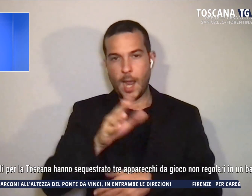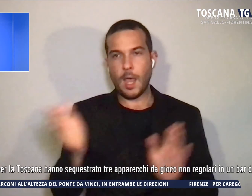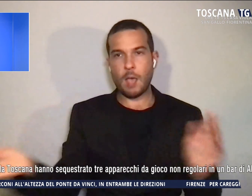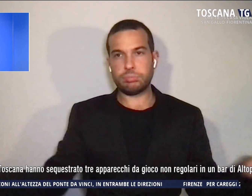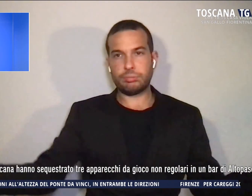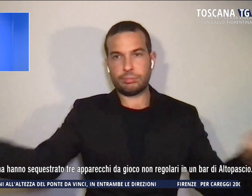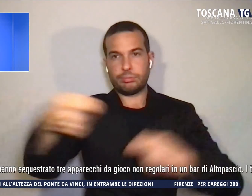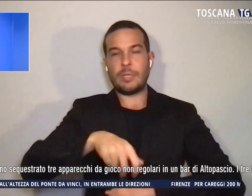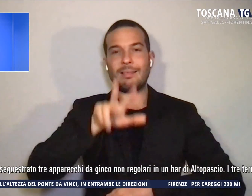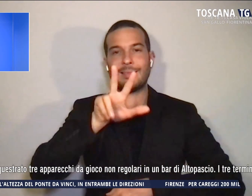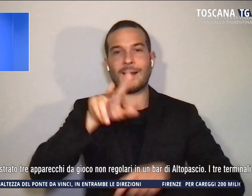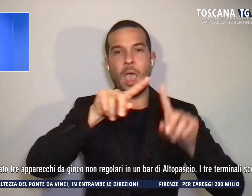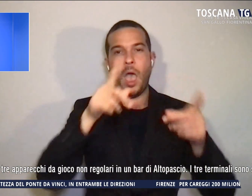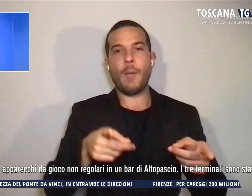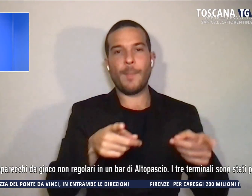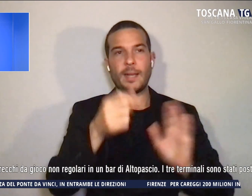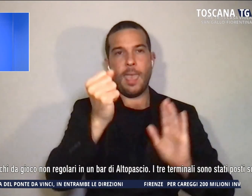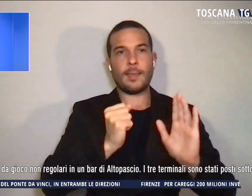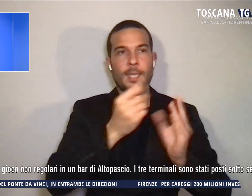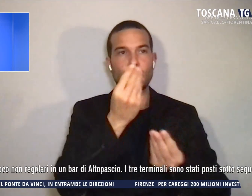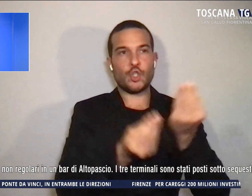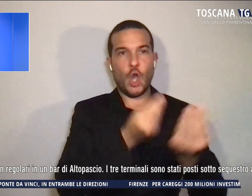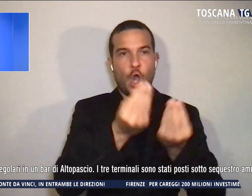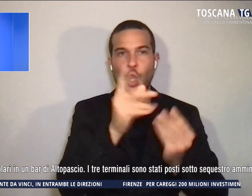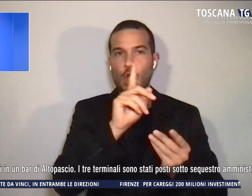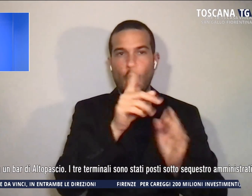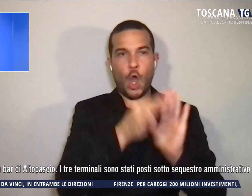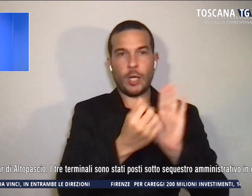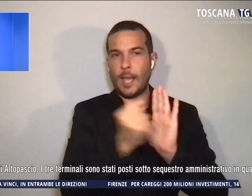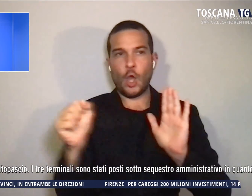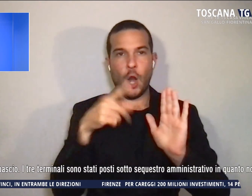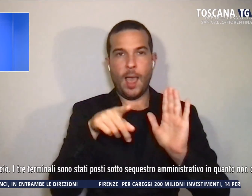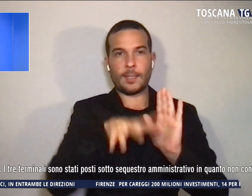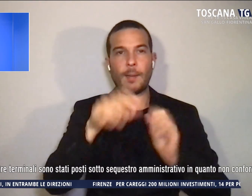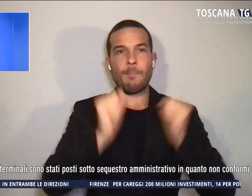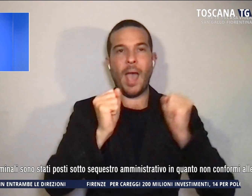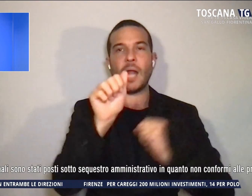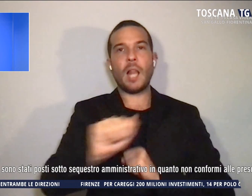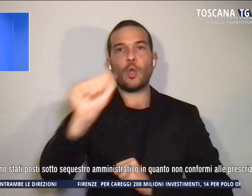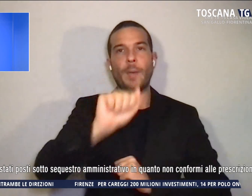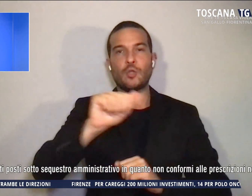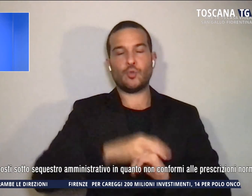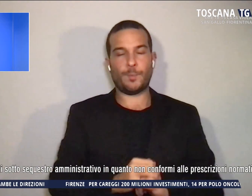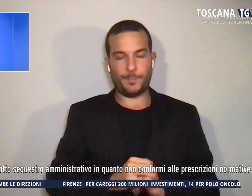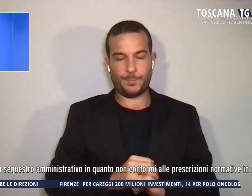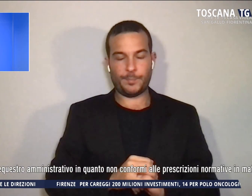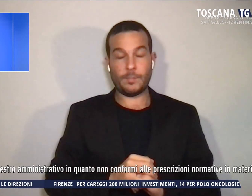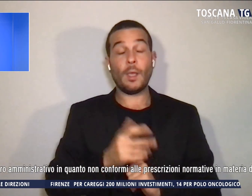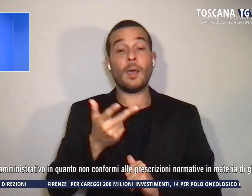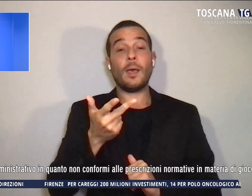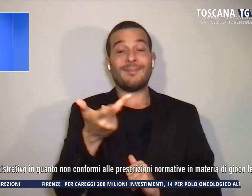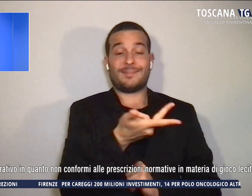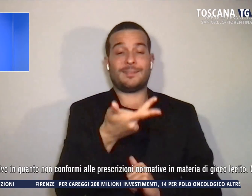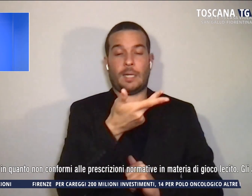non regolari in un bar di Alto Pascio. I tre terminali sono stati